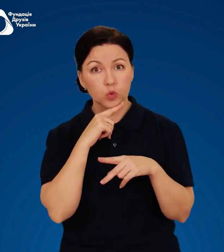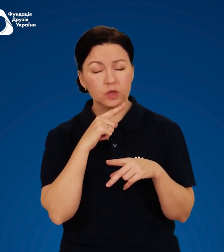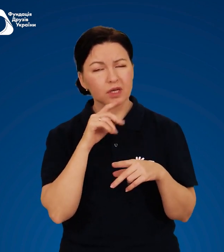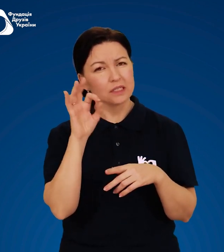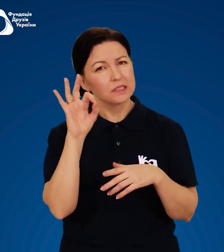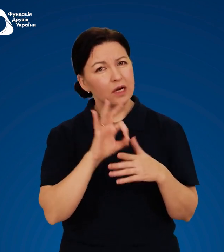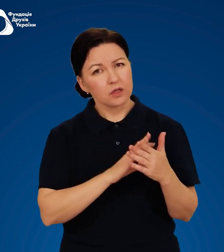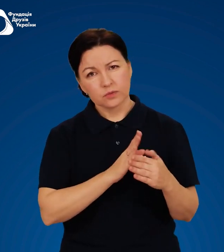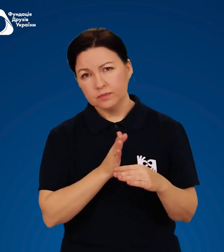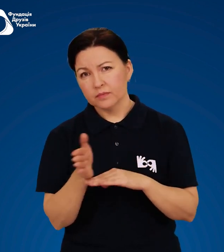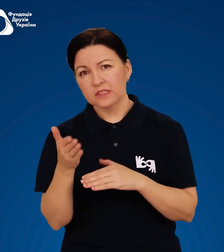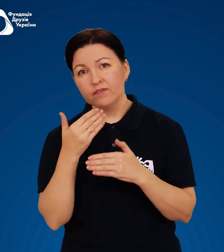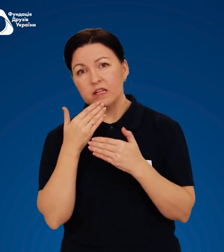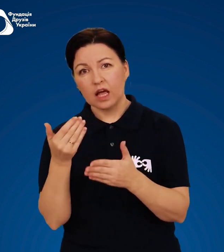звертайтеся до лікаря.